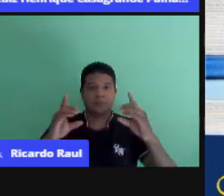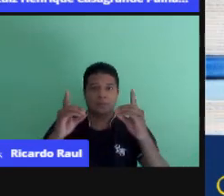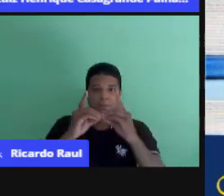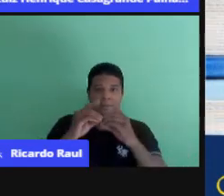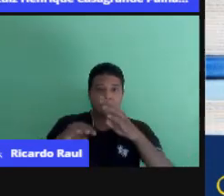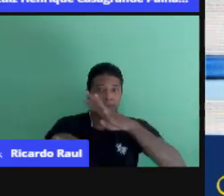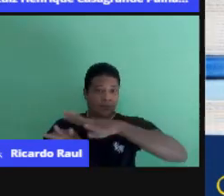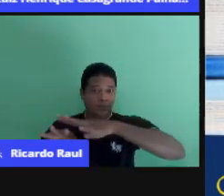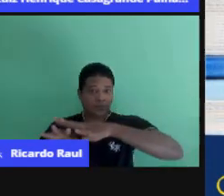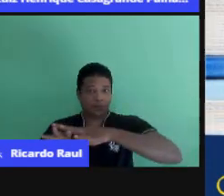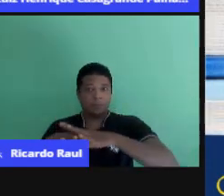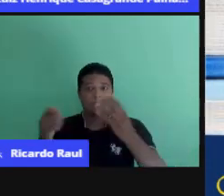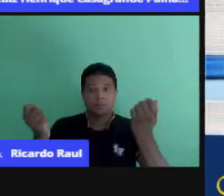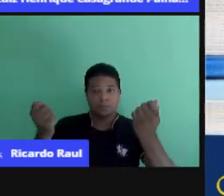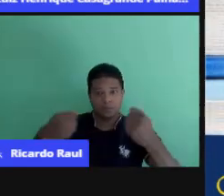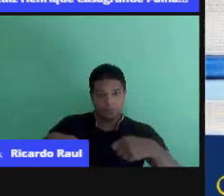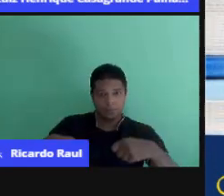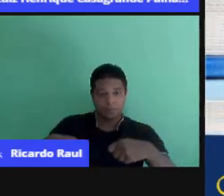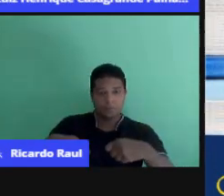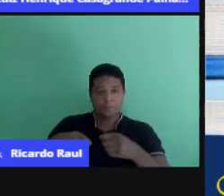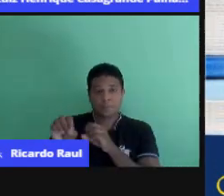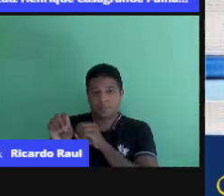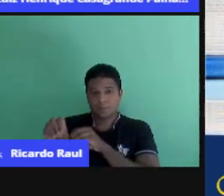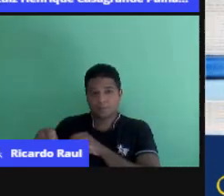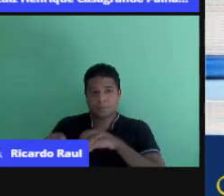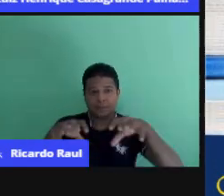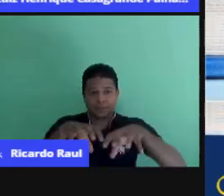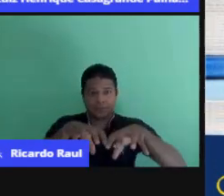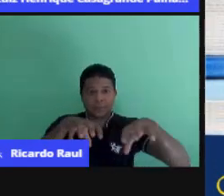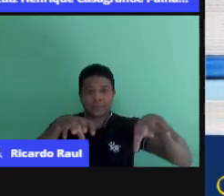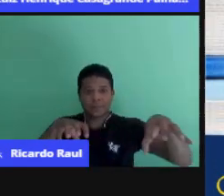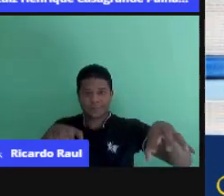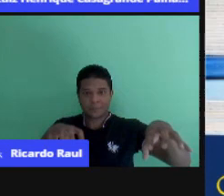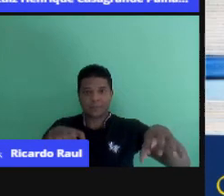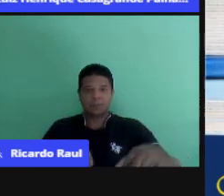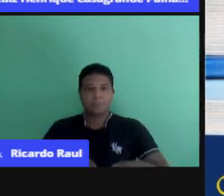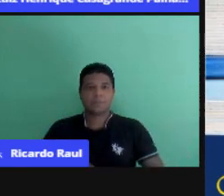matemática, possibilidades para o ensino remoto. Próximo slide.